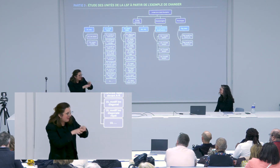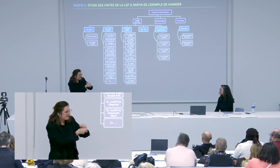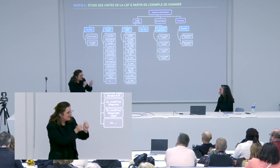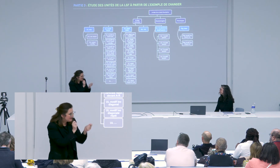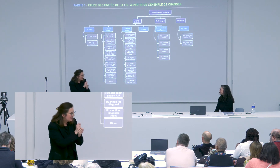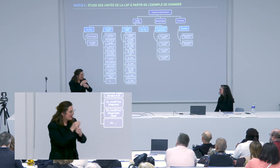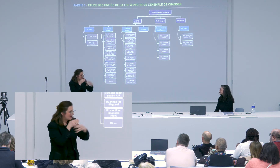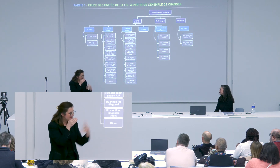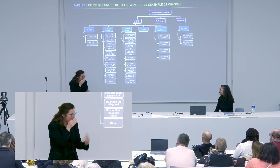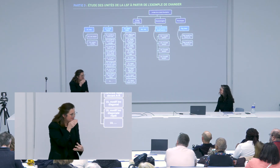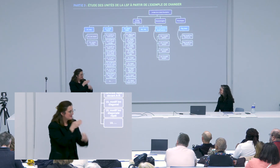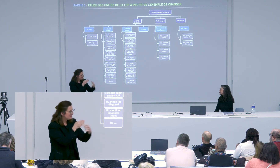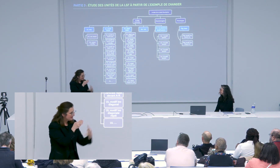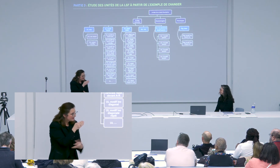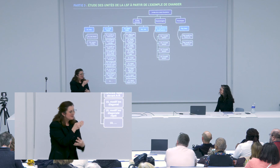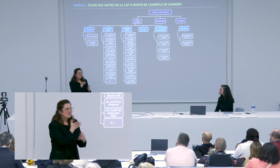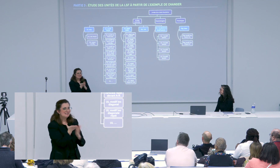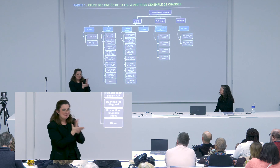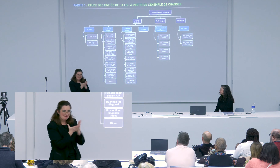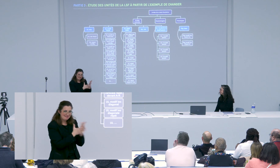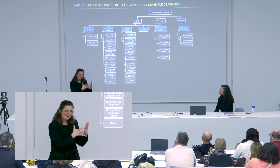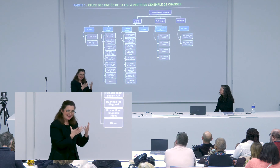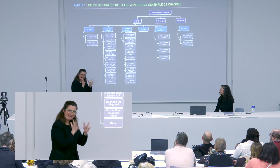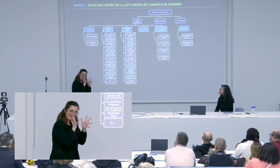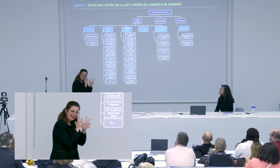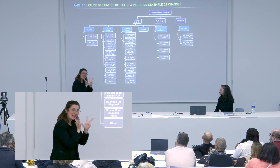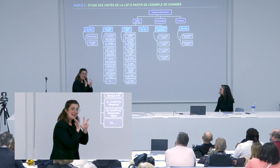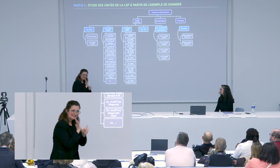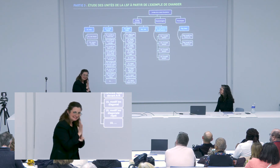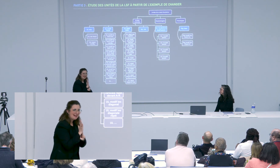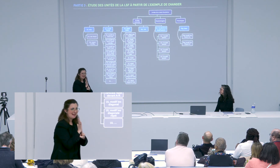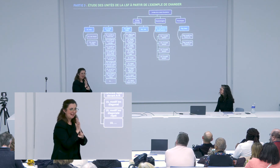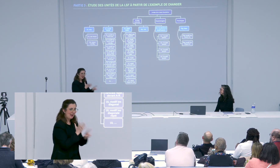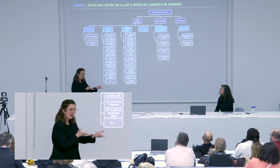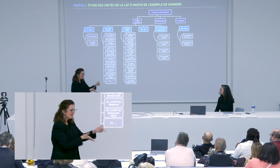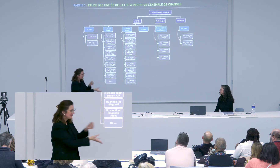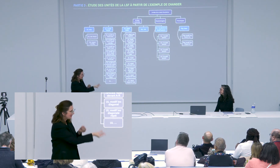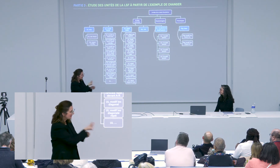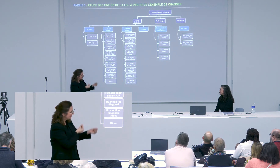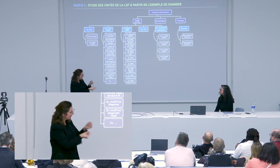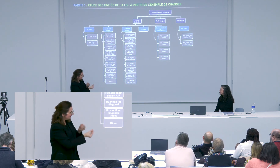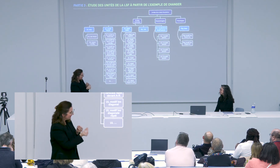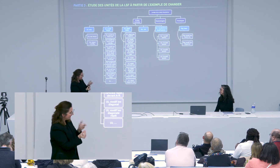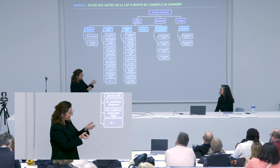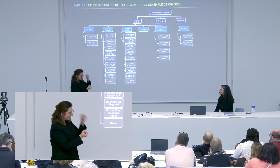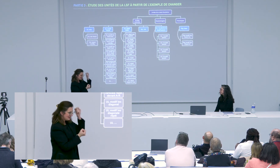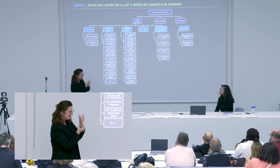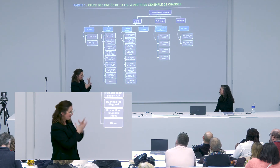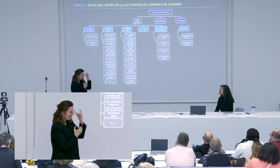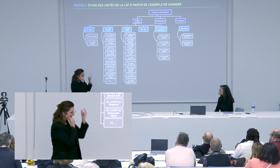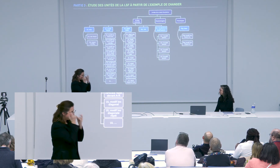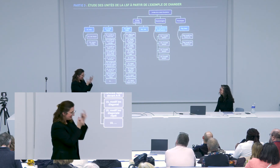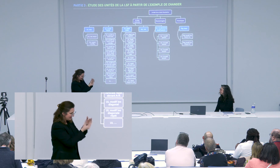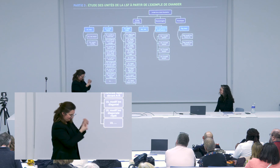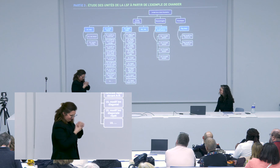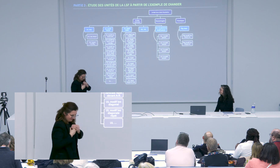avec ton regard sur ce prédicat ce prédicat changé et toutes ces sous-catégories d'unité lexicale tout ce que